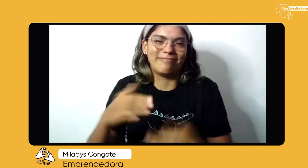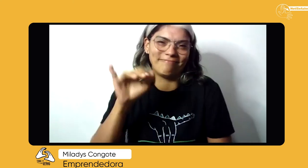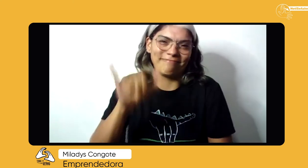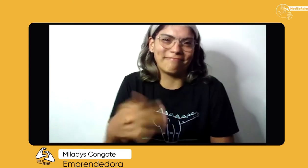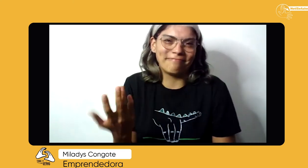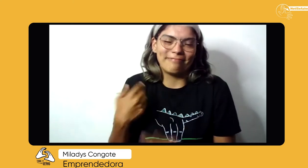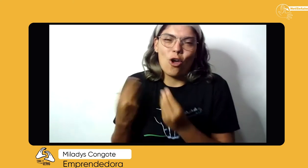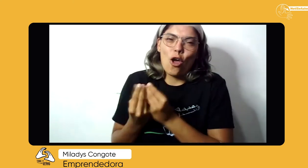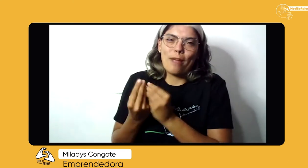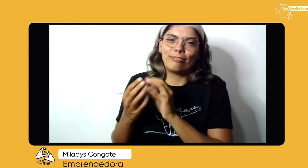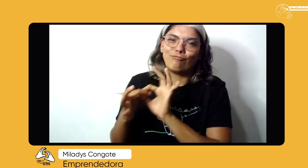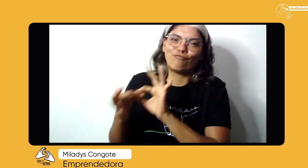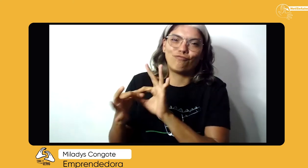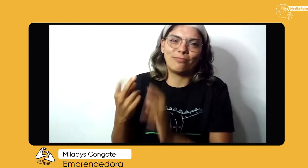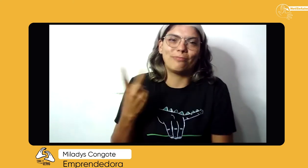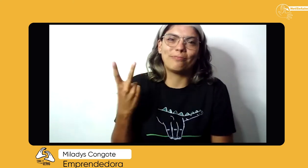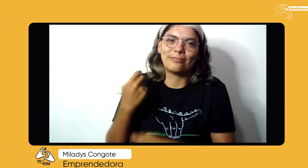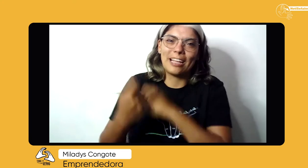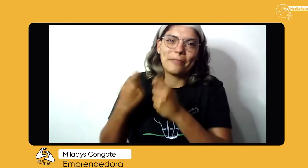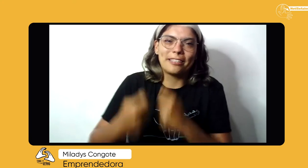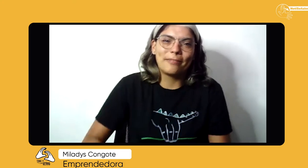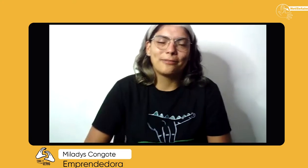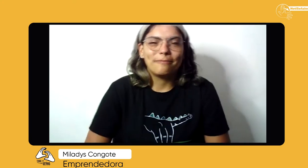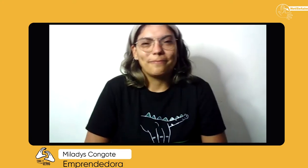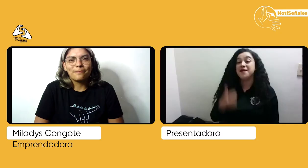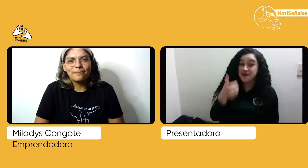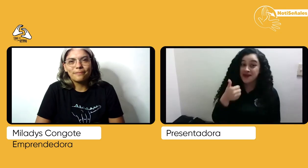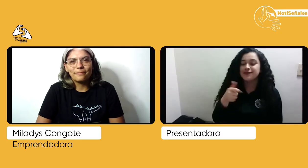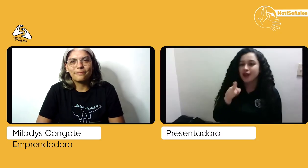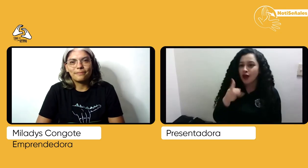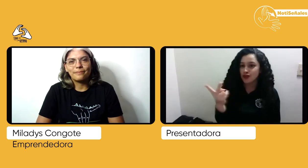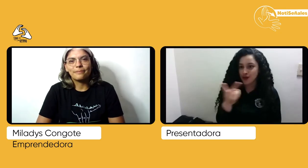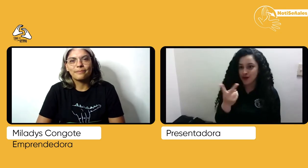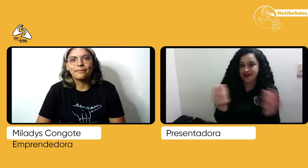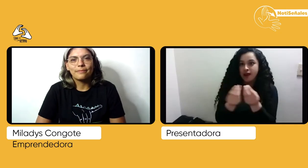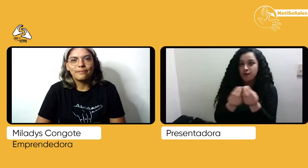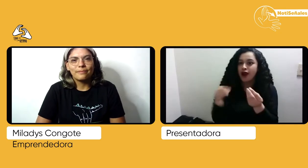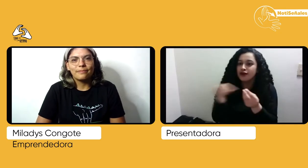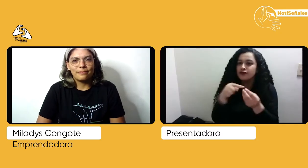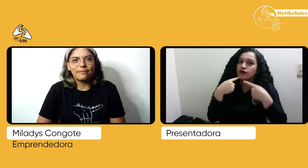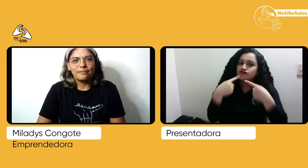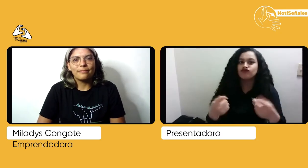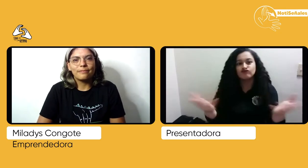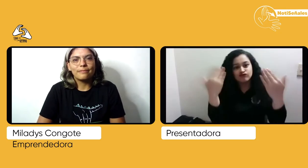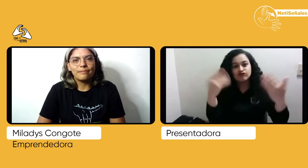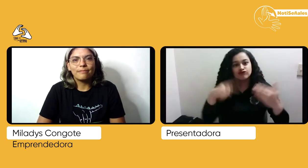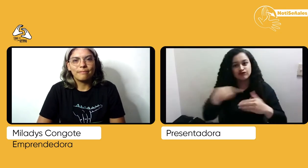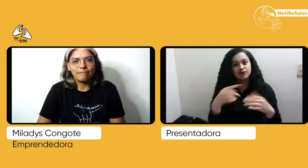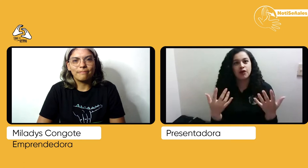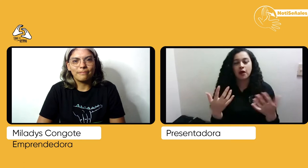así es que vamos, trabajo con mi compañera en este emprendimiento. ¿Con tu compañera han hecho promoción de su emprendimiento?